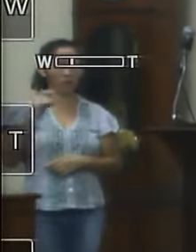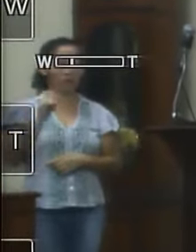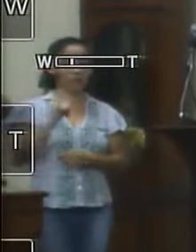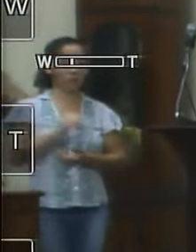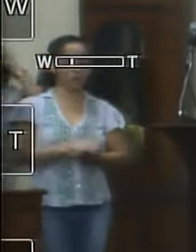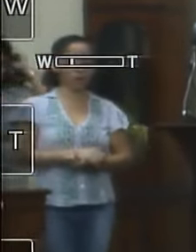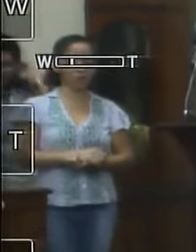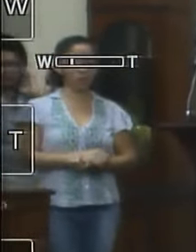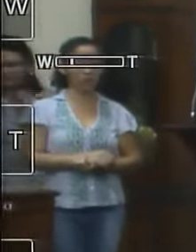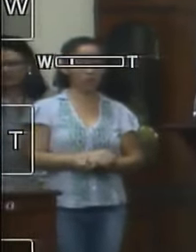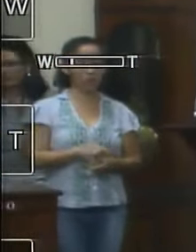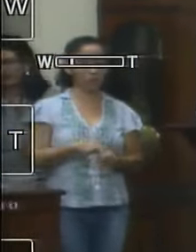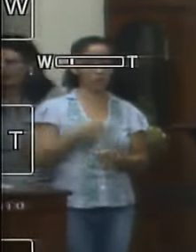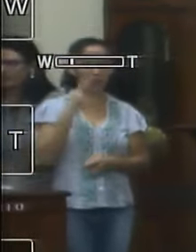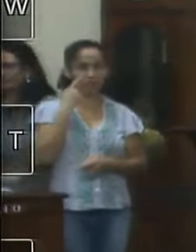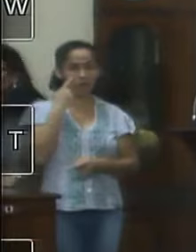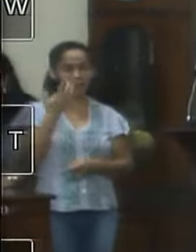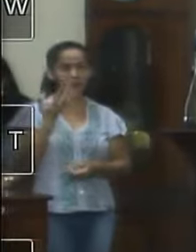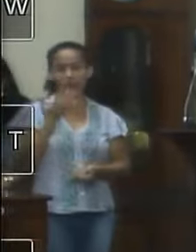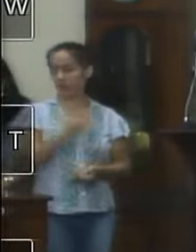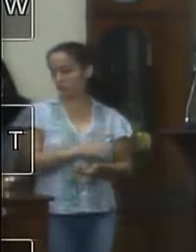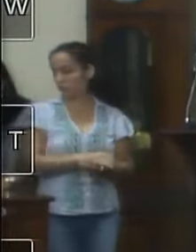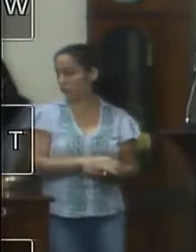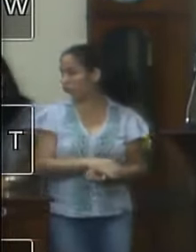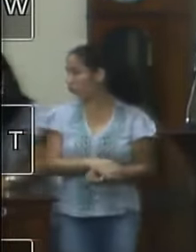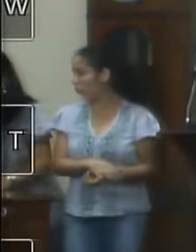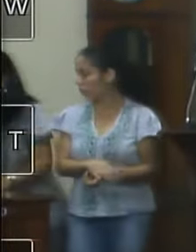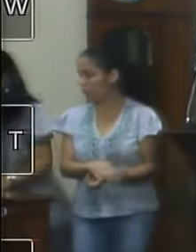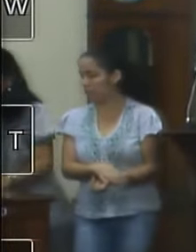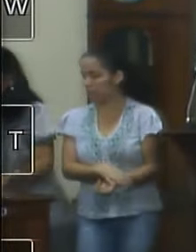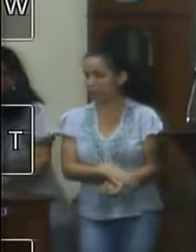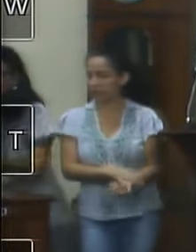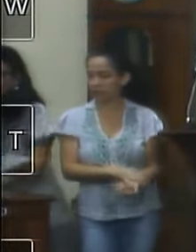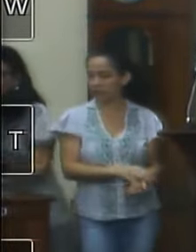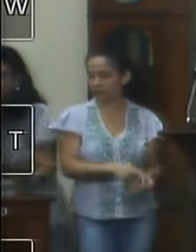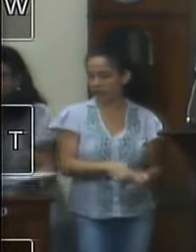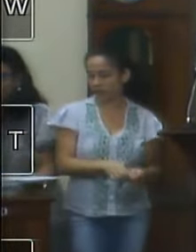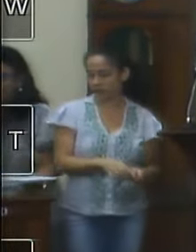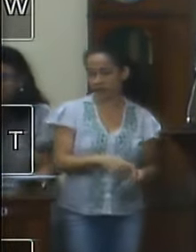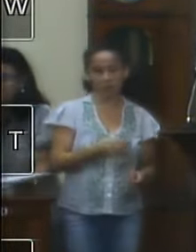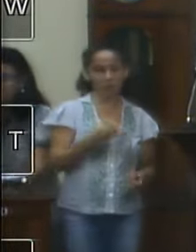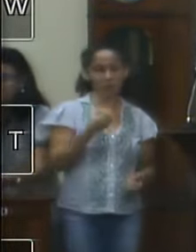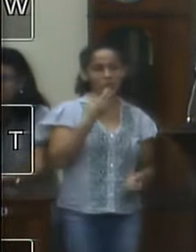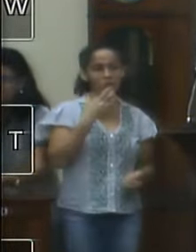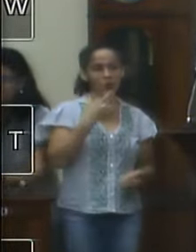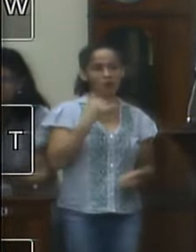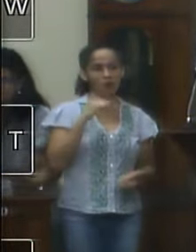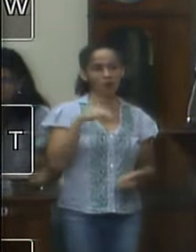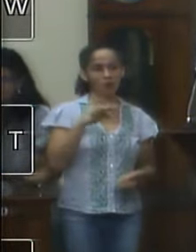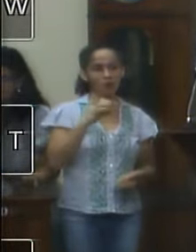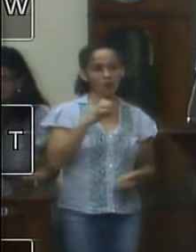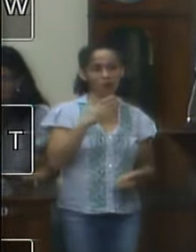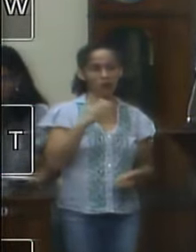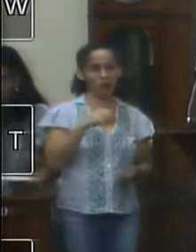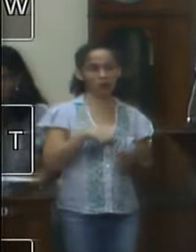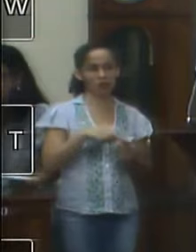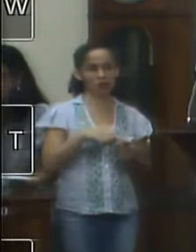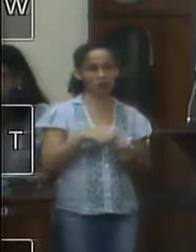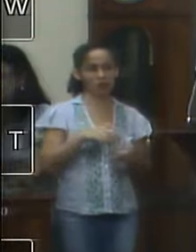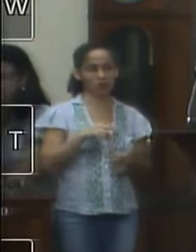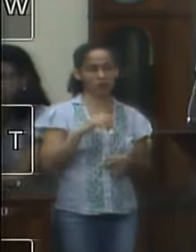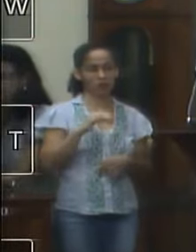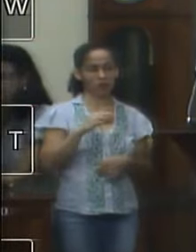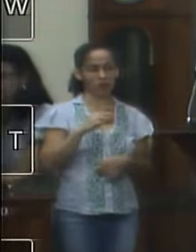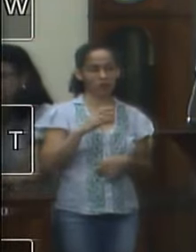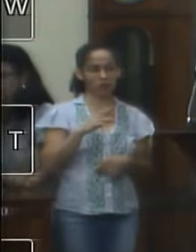a intenção acho que muito boa do prefeito na figura da do grande líder